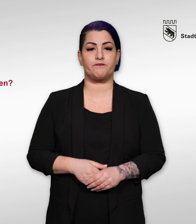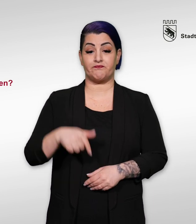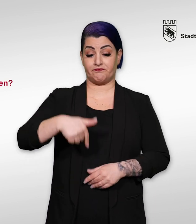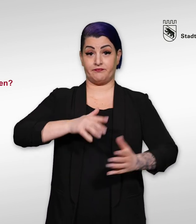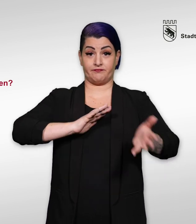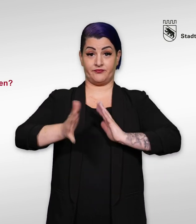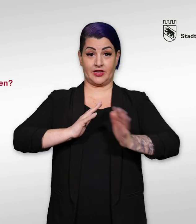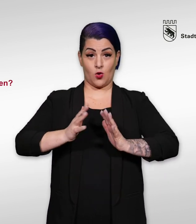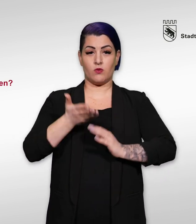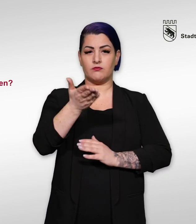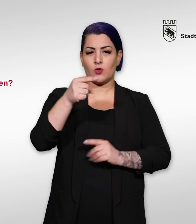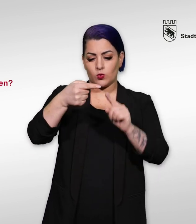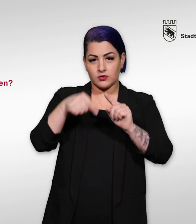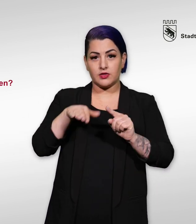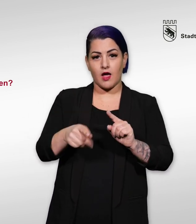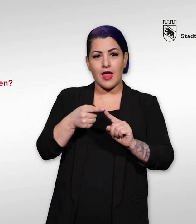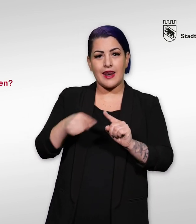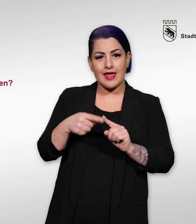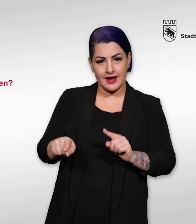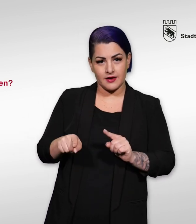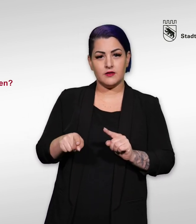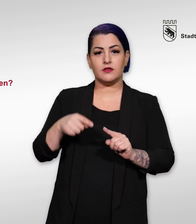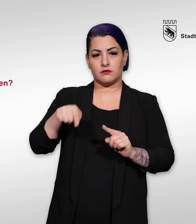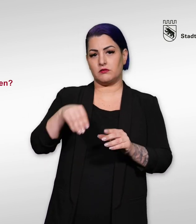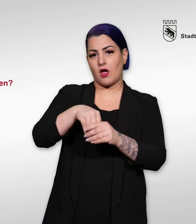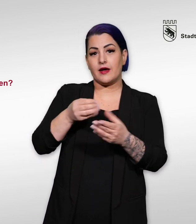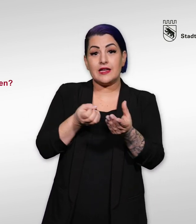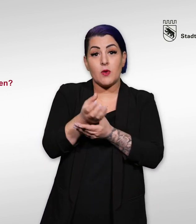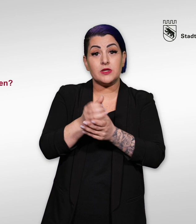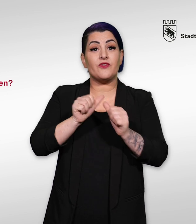Über den Link unter diesem Video erhalten Sie Informationen über den Ablauf Anmeldung.